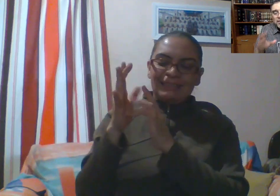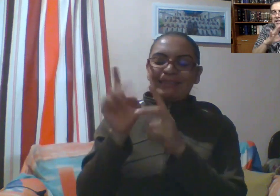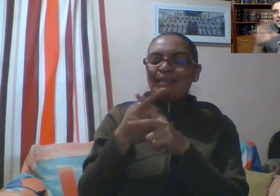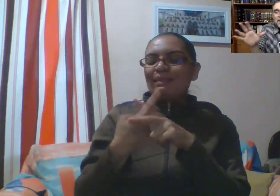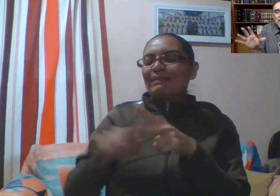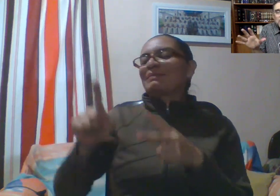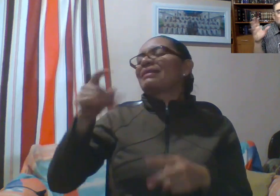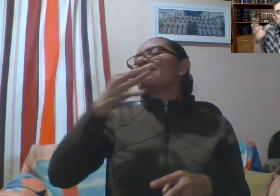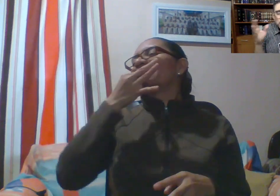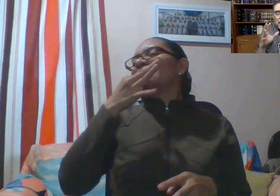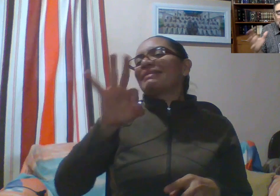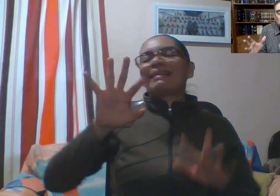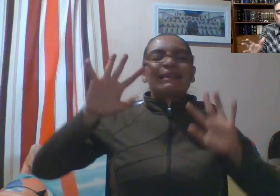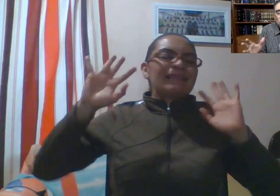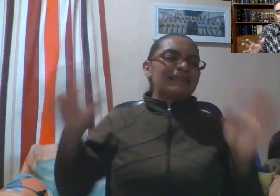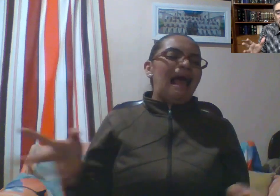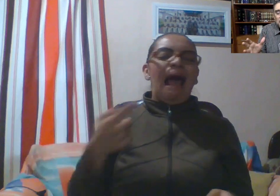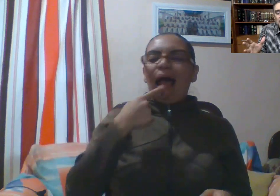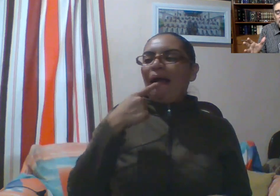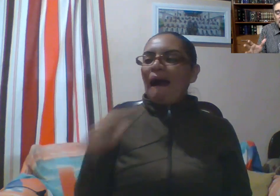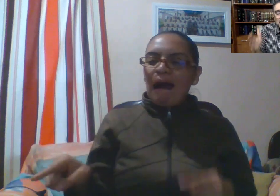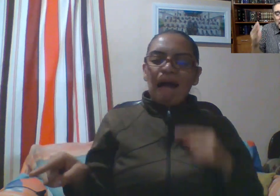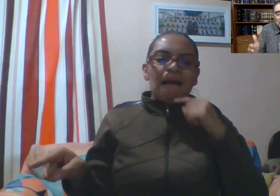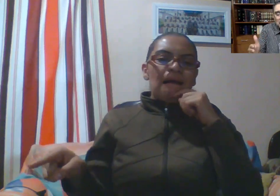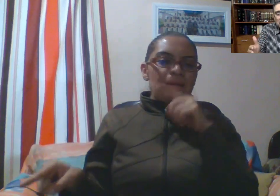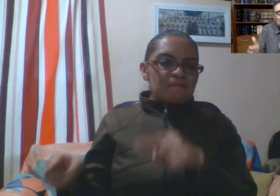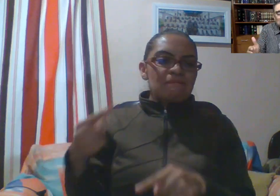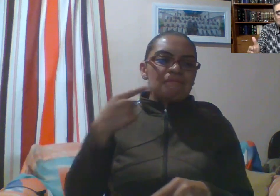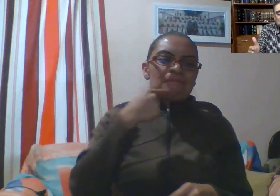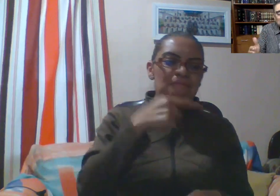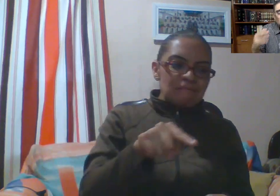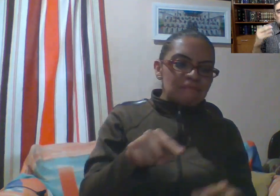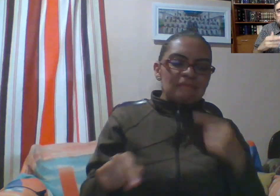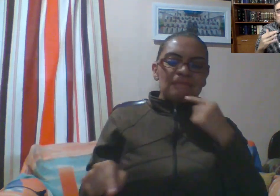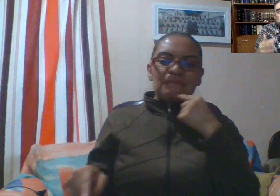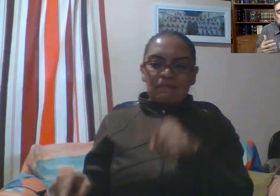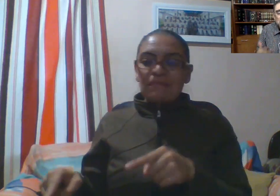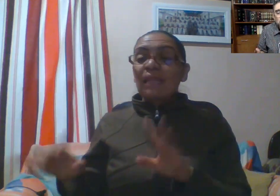basta de quejas, no nos estemos quejando. Hay alguien que nos está buscando.